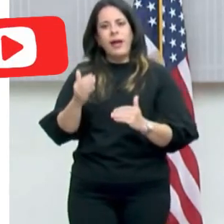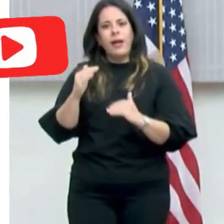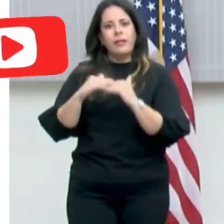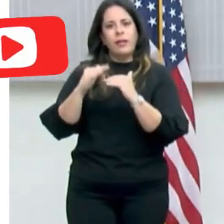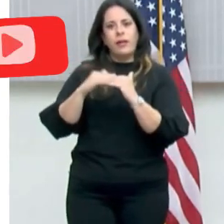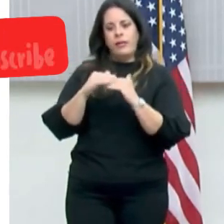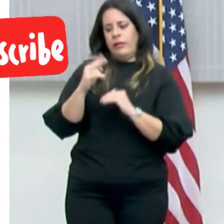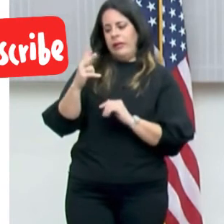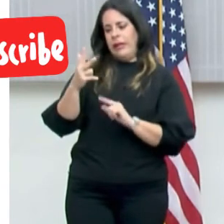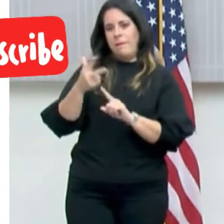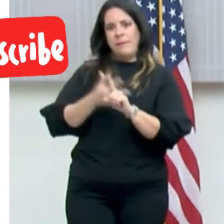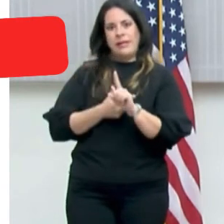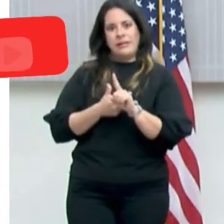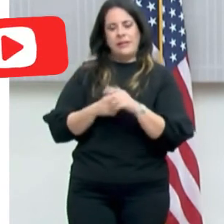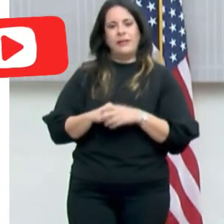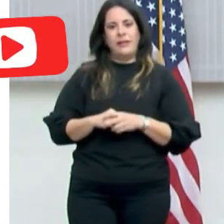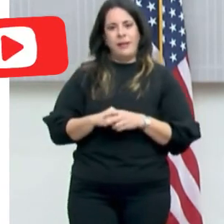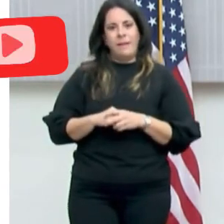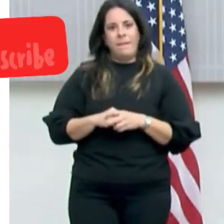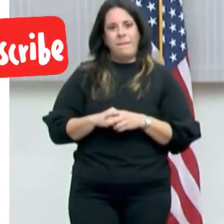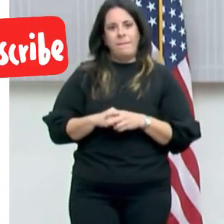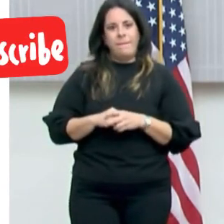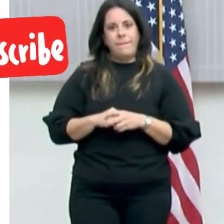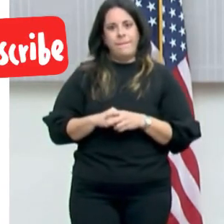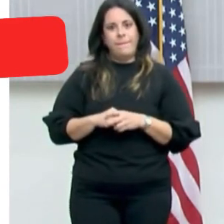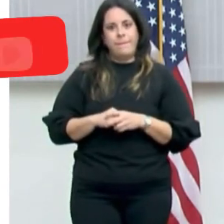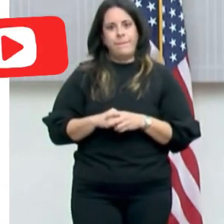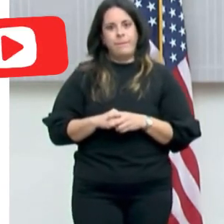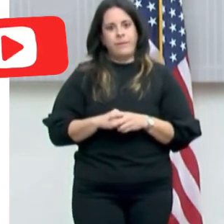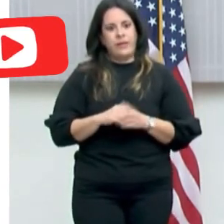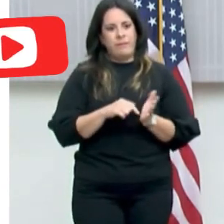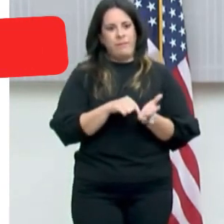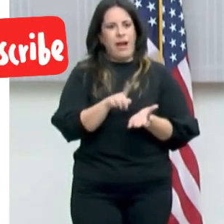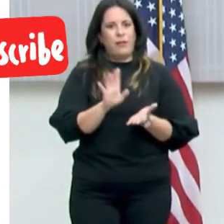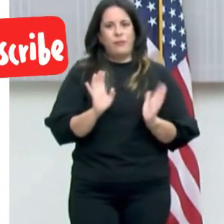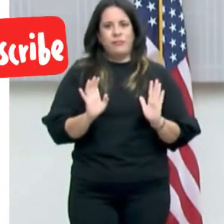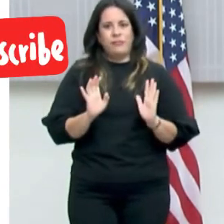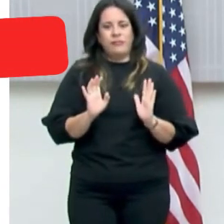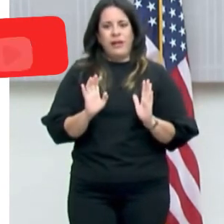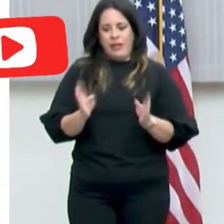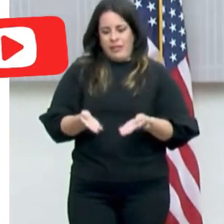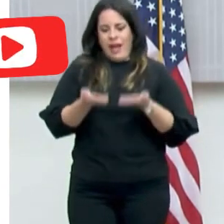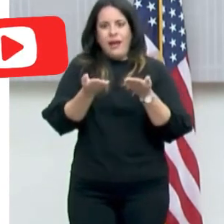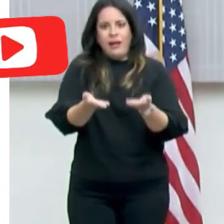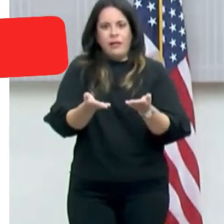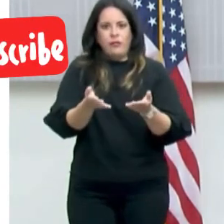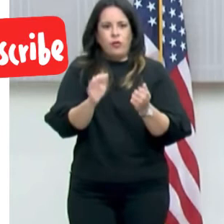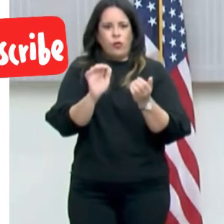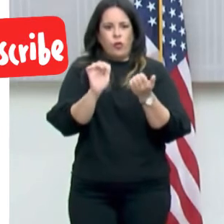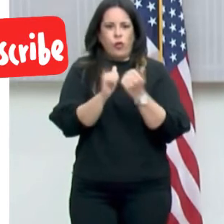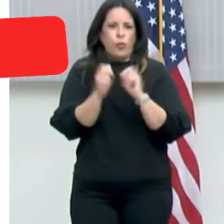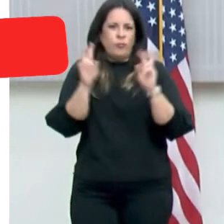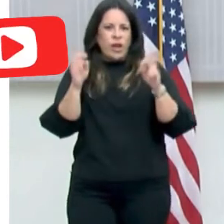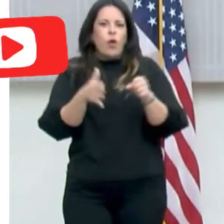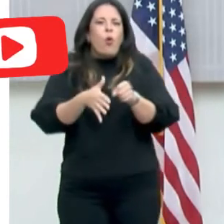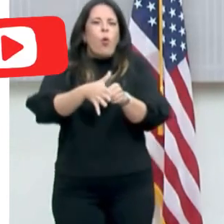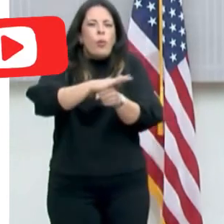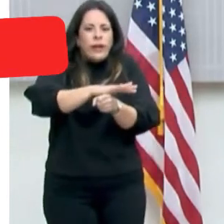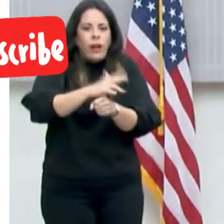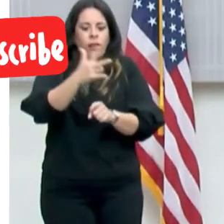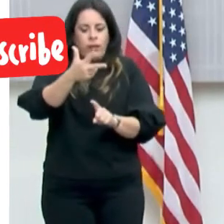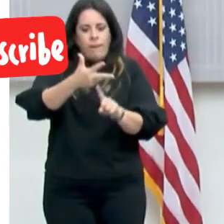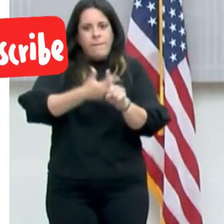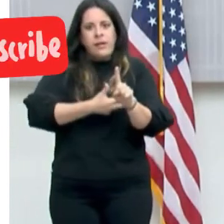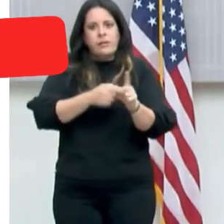tres meses del pago. O sea, cubrirle tres meses del